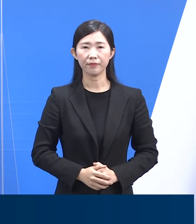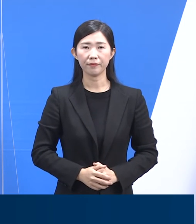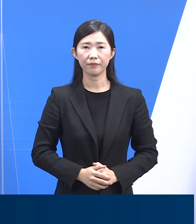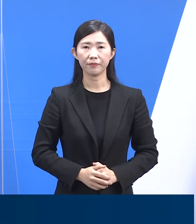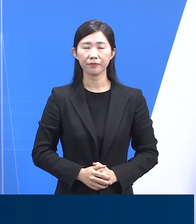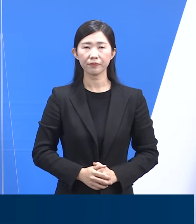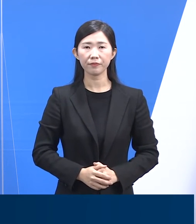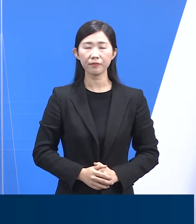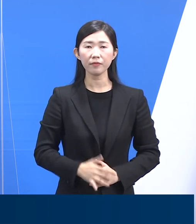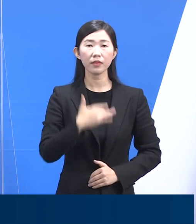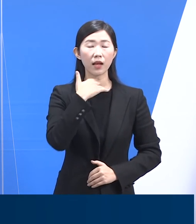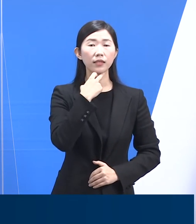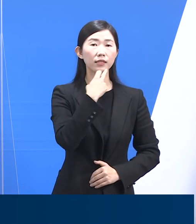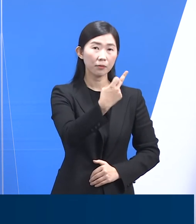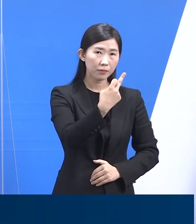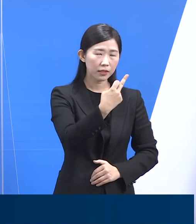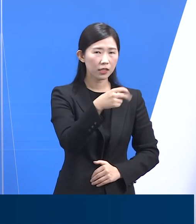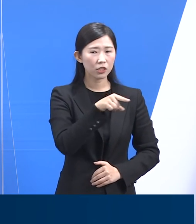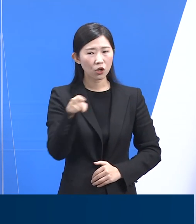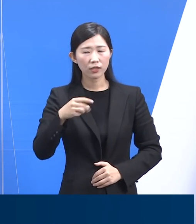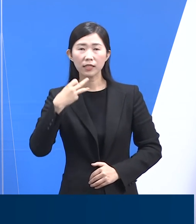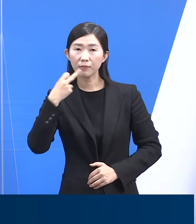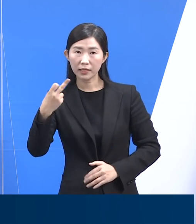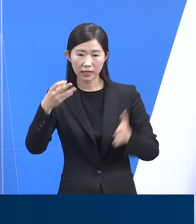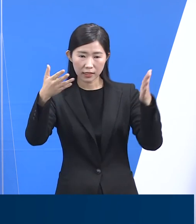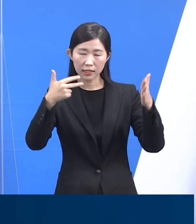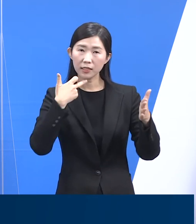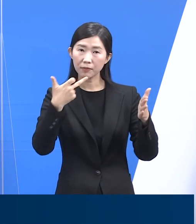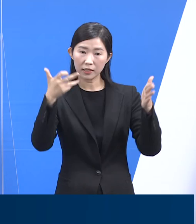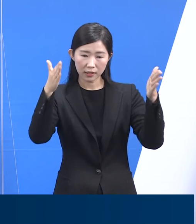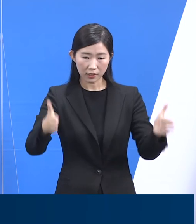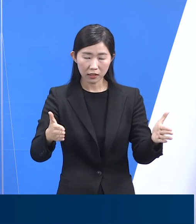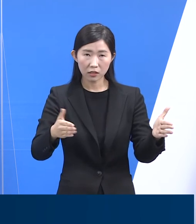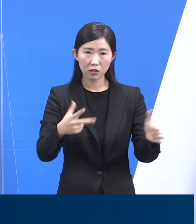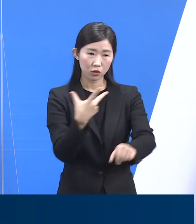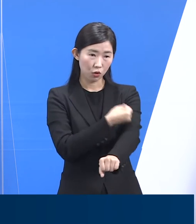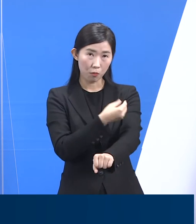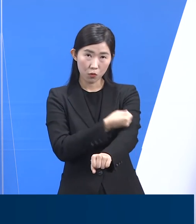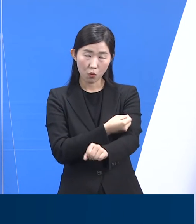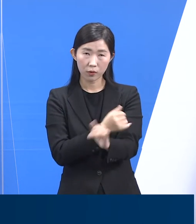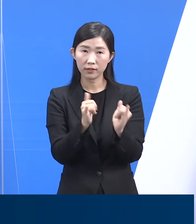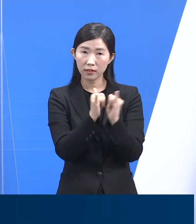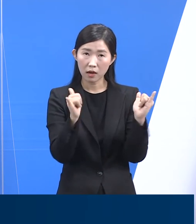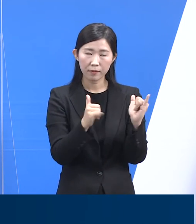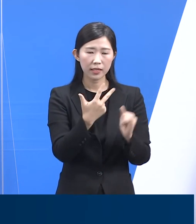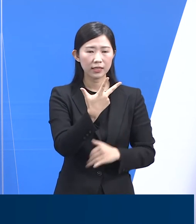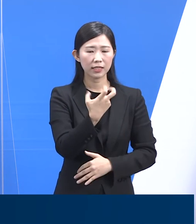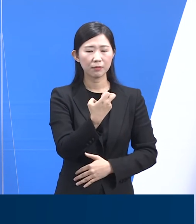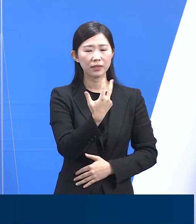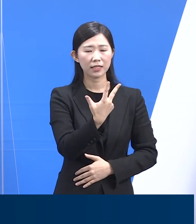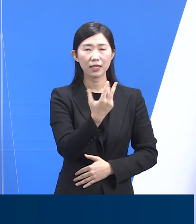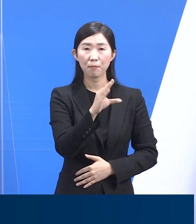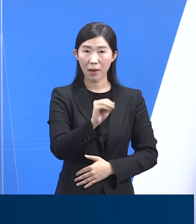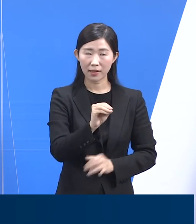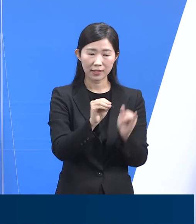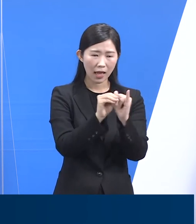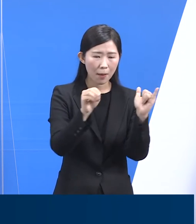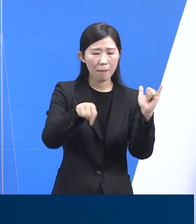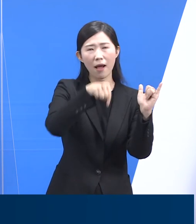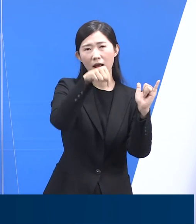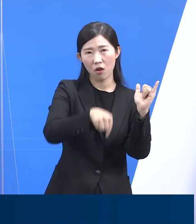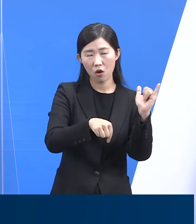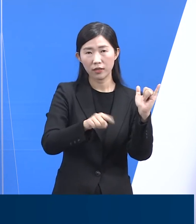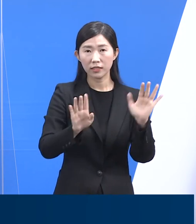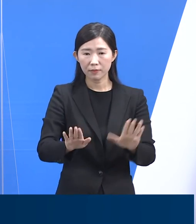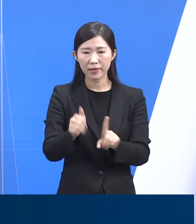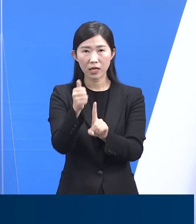12세에서 17세 접종은 접종 대상자 77만 4,359명 중 1회